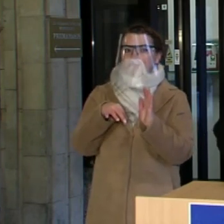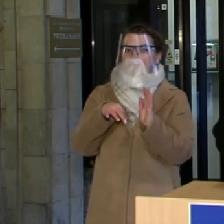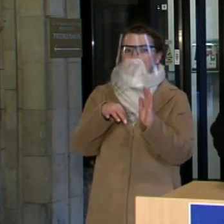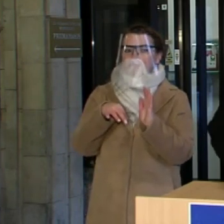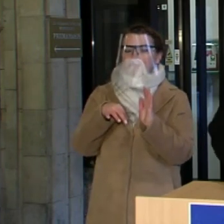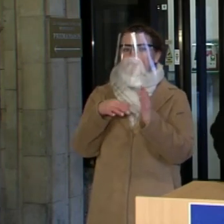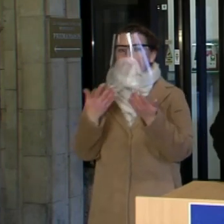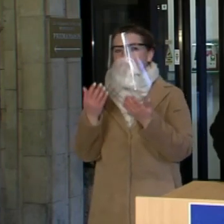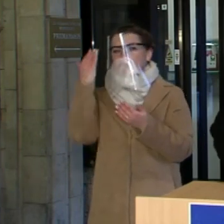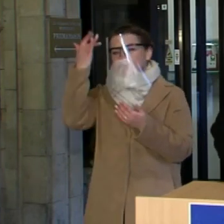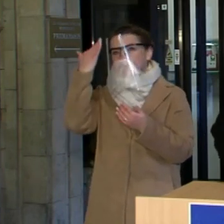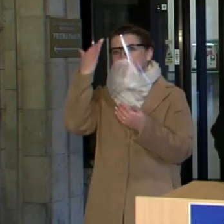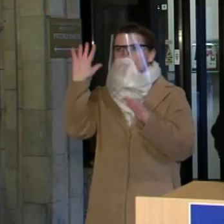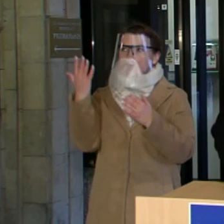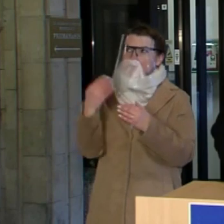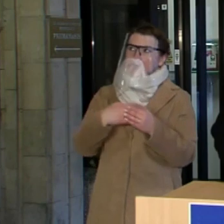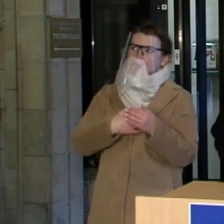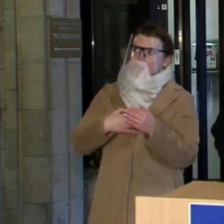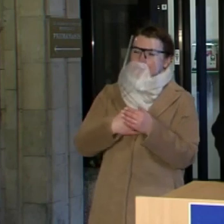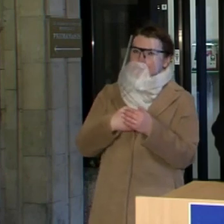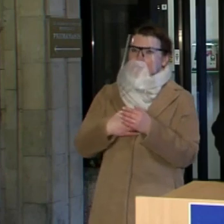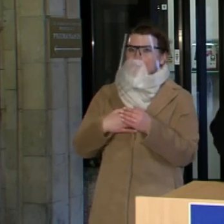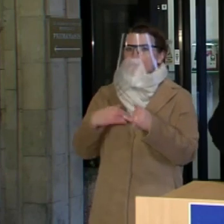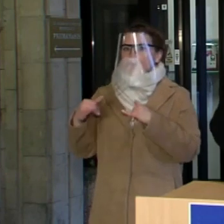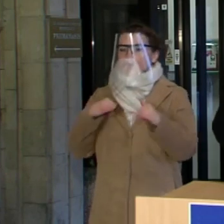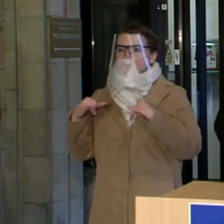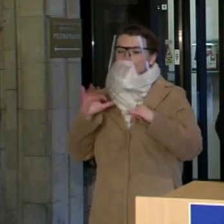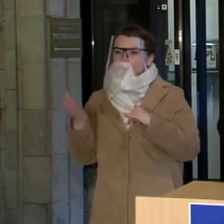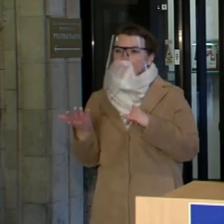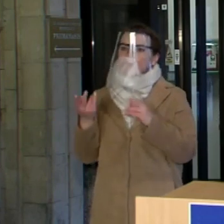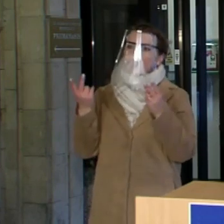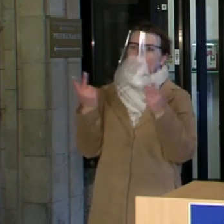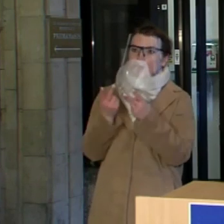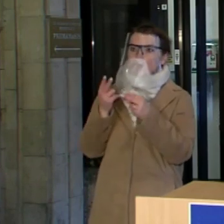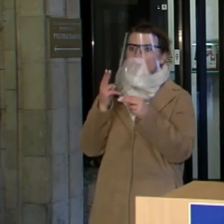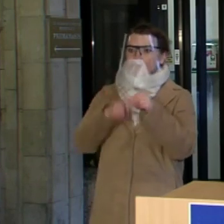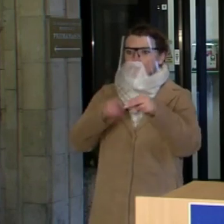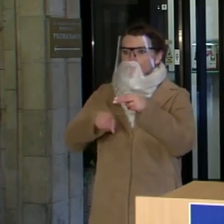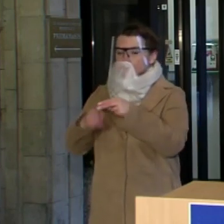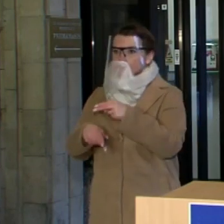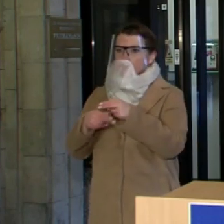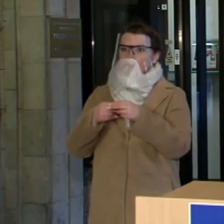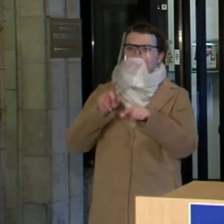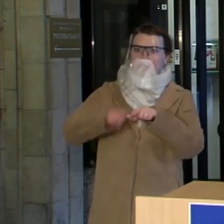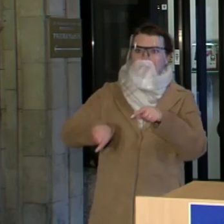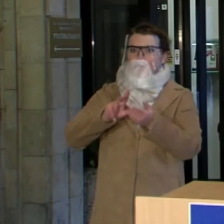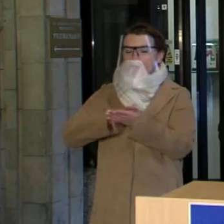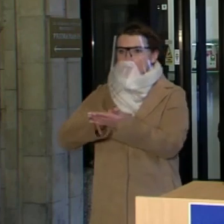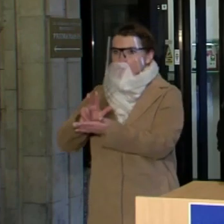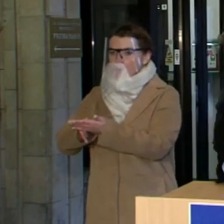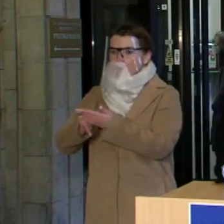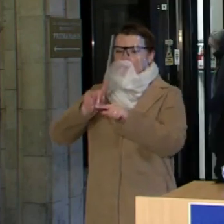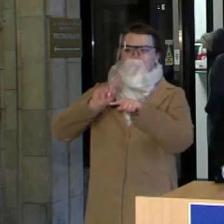atrodytų iš pirmo žvilgsnio svarių argumentų. Reikia priimti greitai sprendimus, reikia